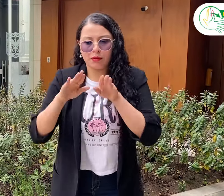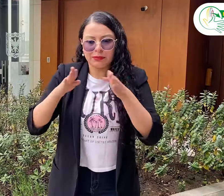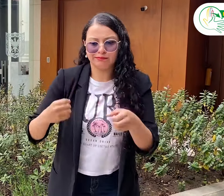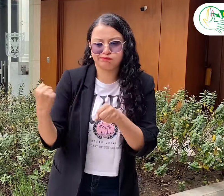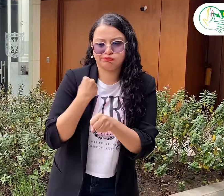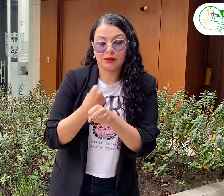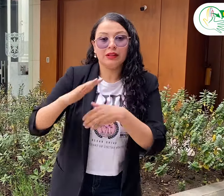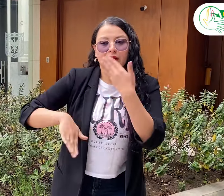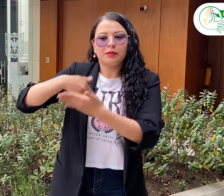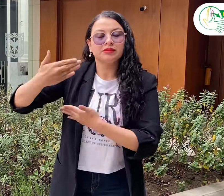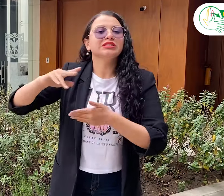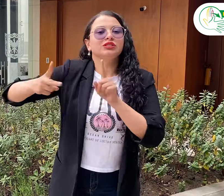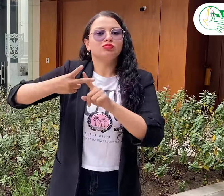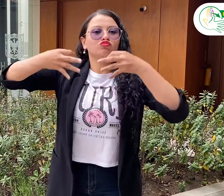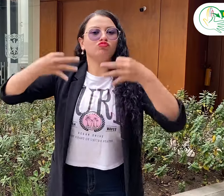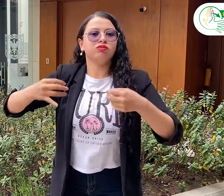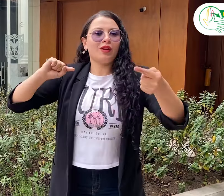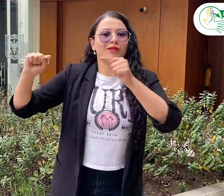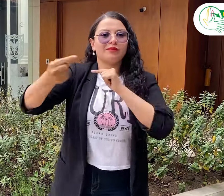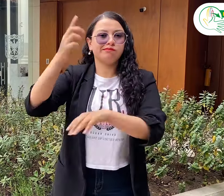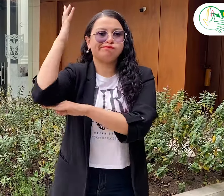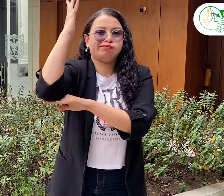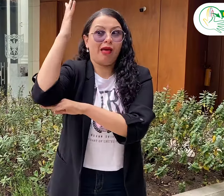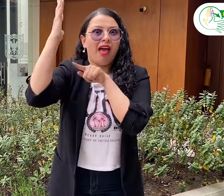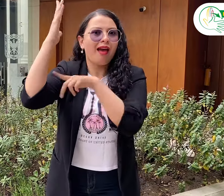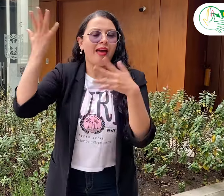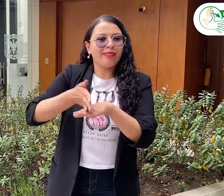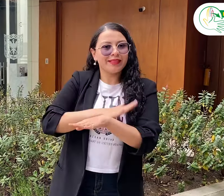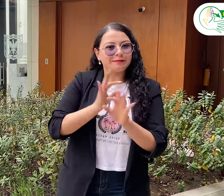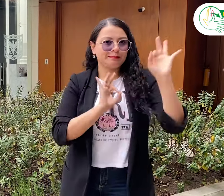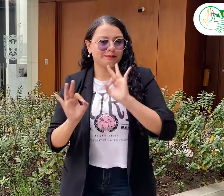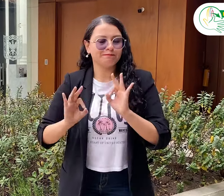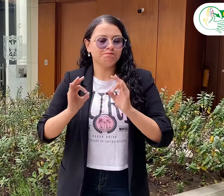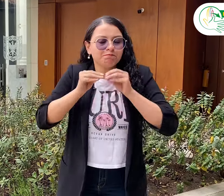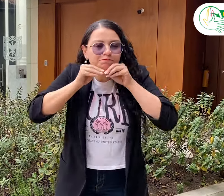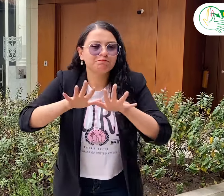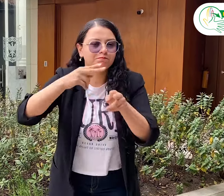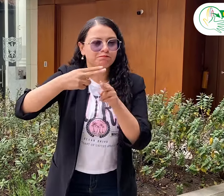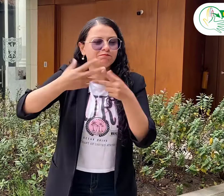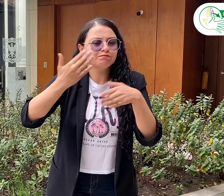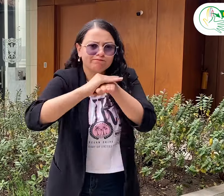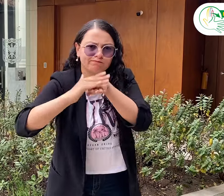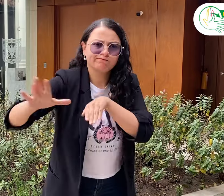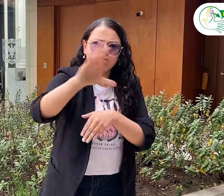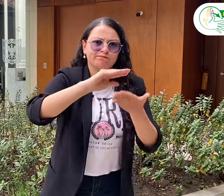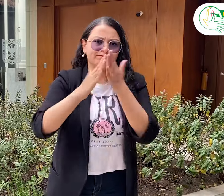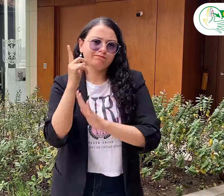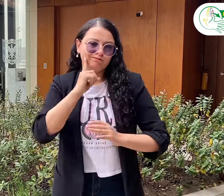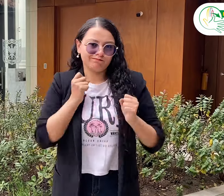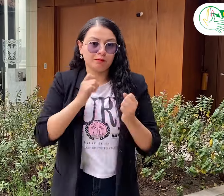interpretación de calidad. El proyecto debe ser preparado antes de la ponencia, del debate. Próximamente estaremos compartiendo la invitación a la